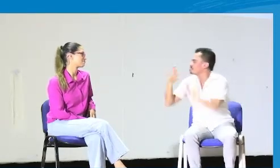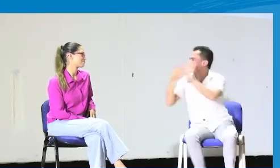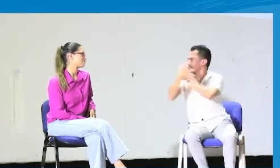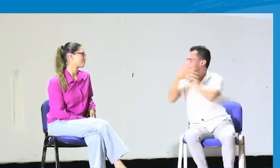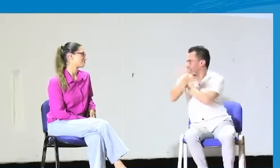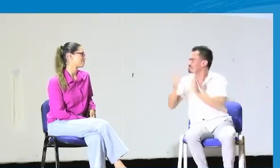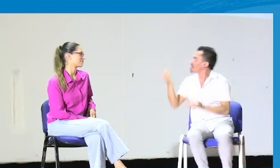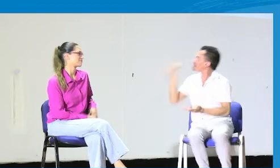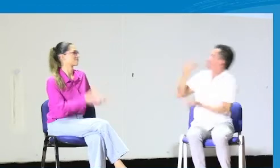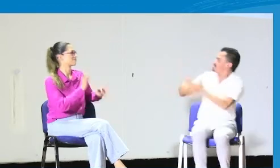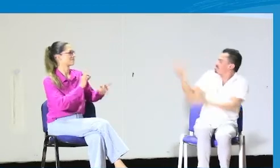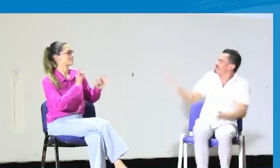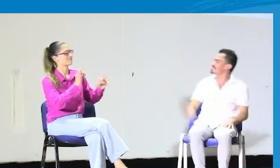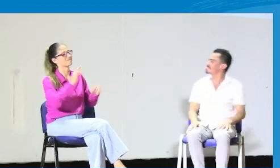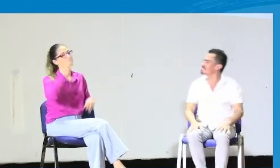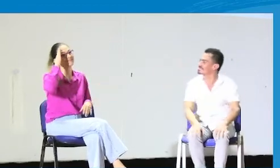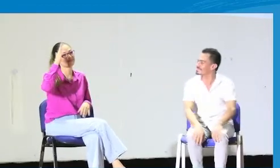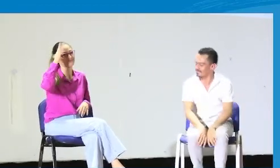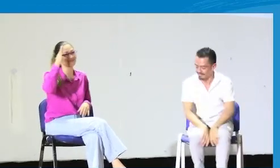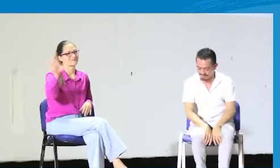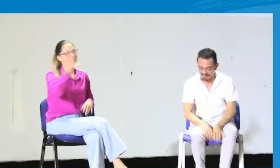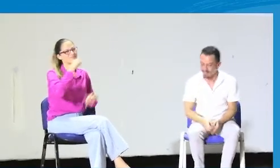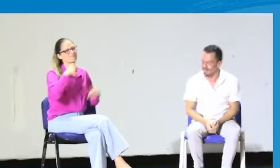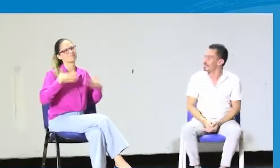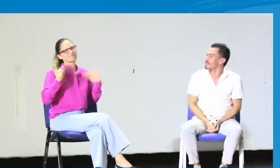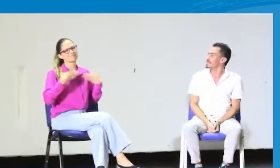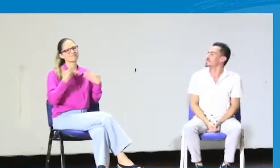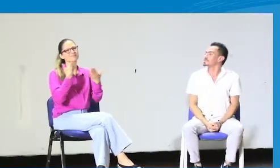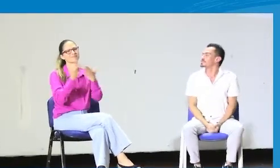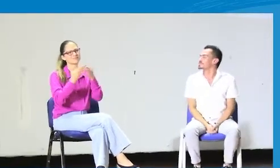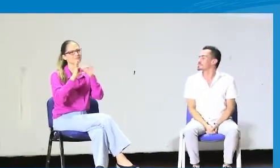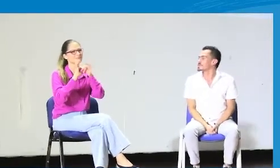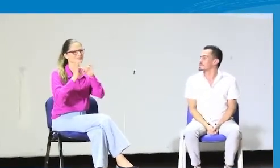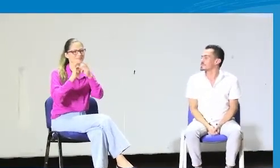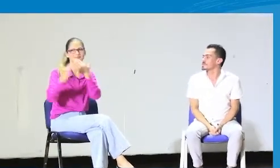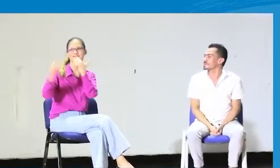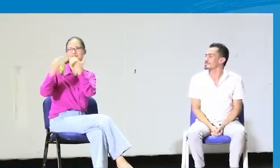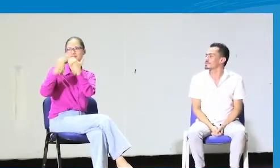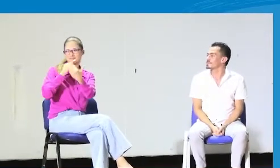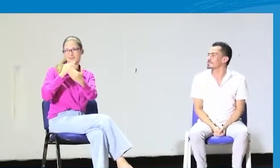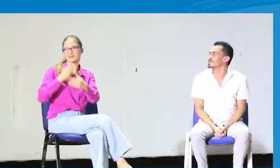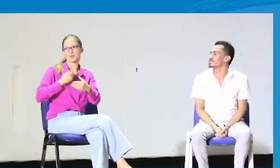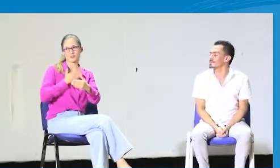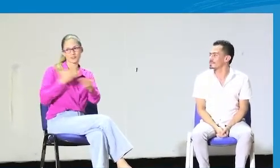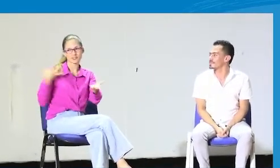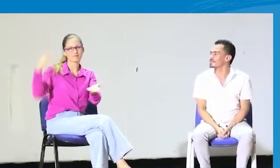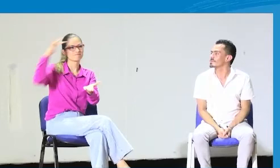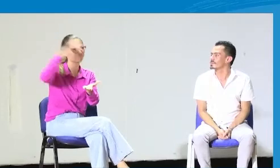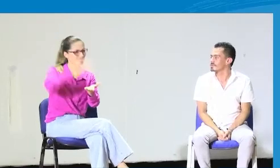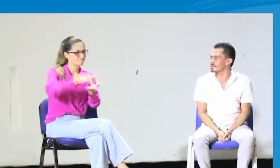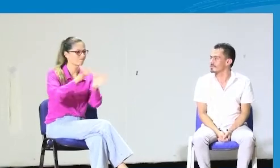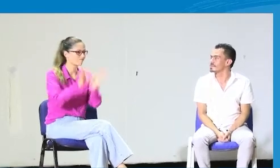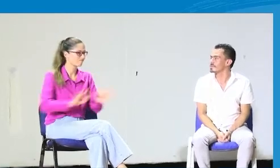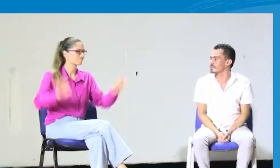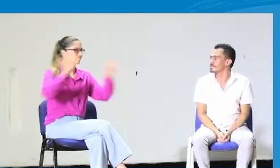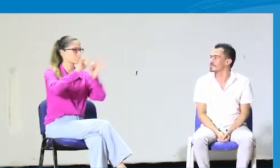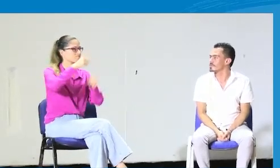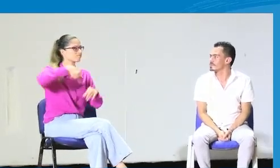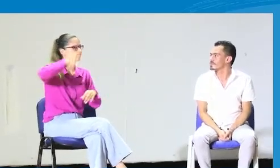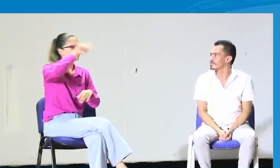parece. Y poco a poco vamos dando respuesta a las preguntas iniciales. Perfecto. Hola a todos. Me encanta que me haya podido tener